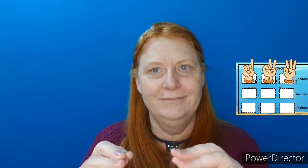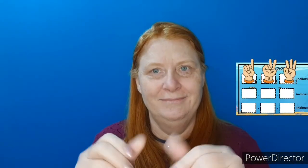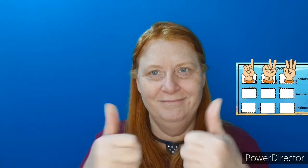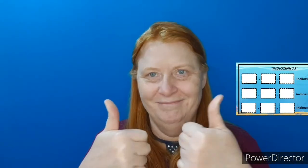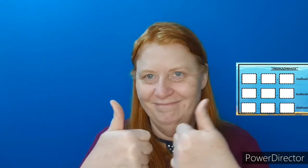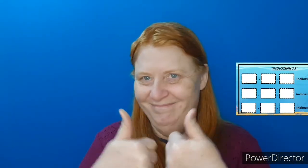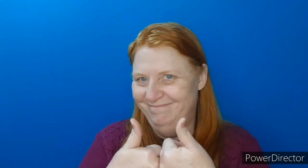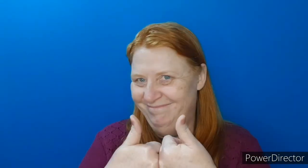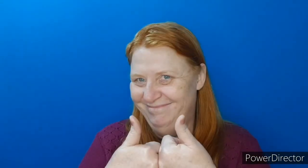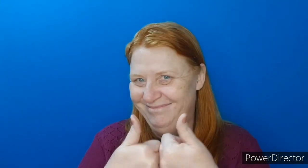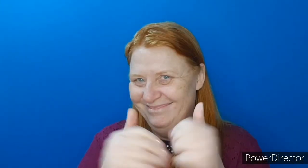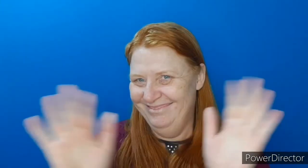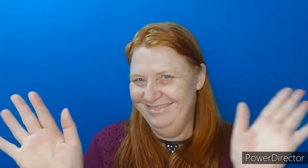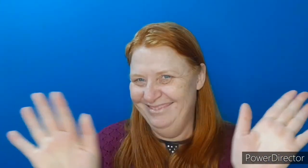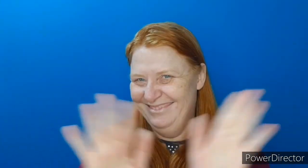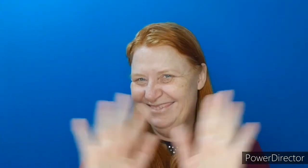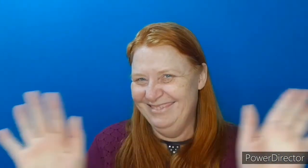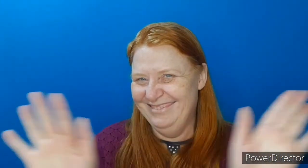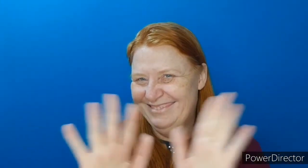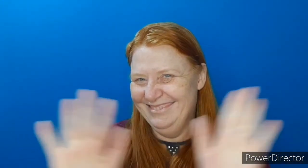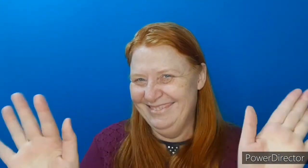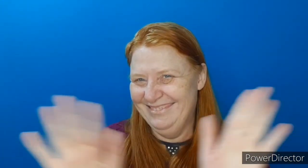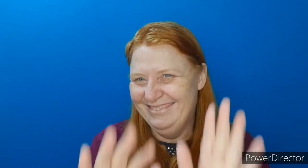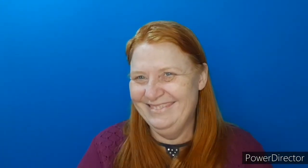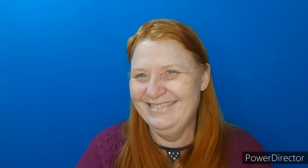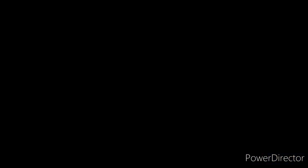ok? Ok? Ok? Ok? Ok? Ok? Ok?